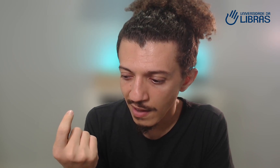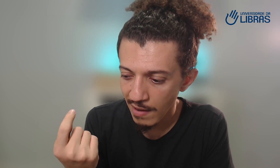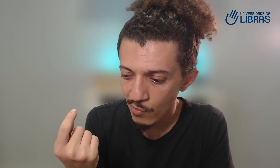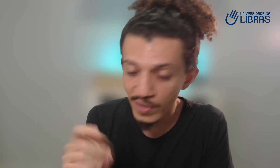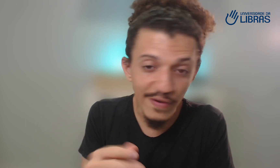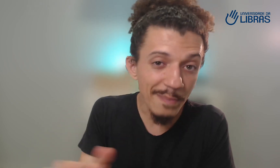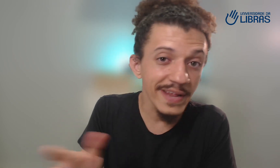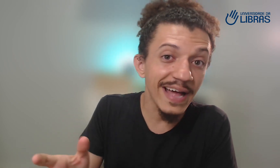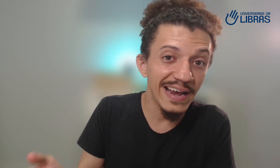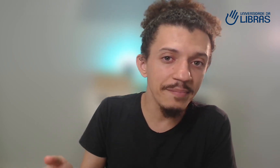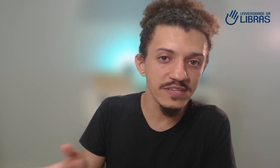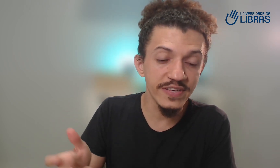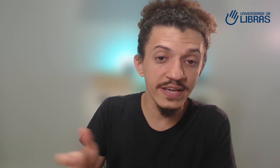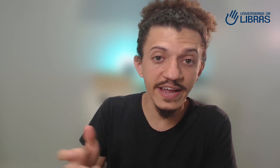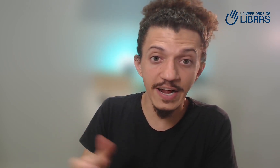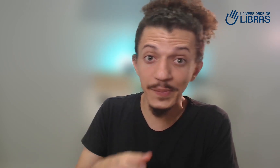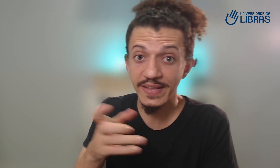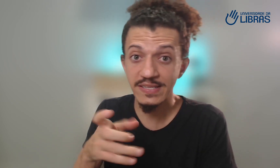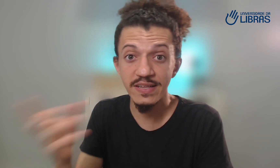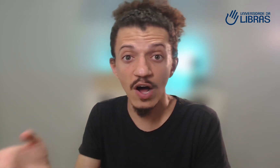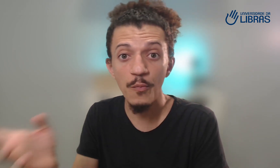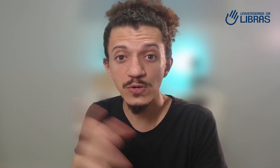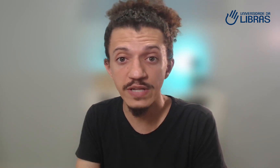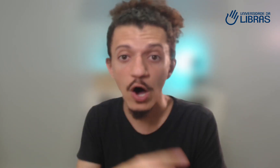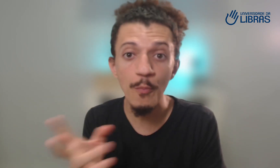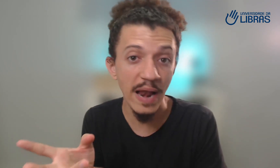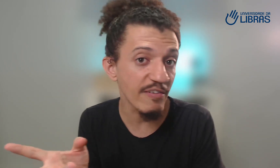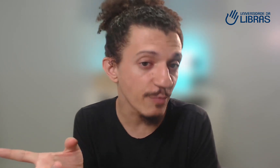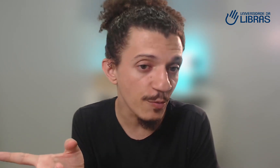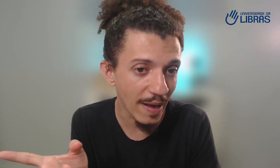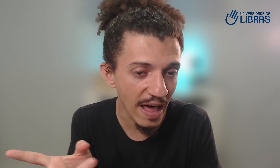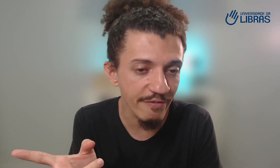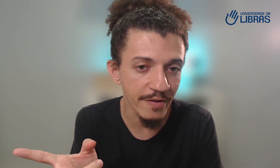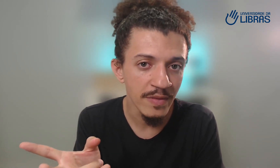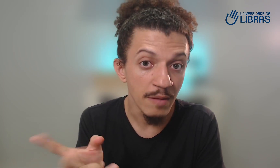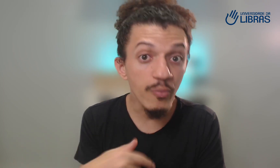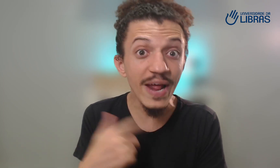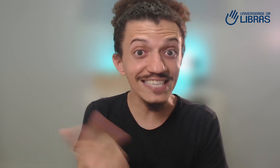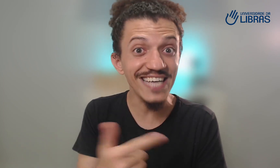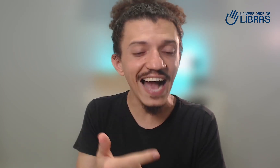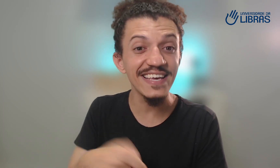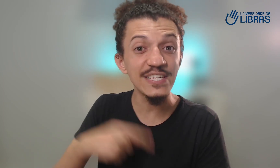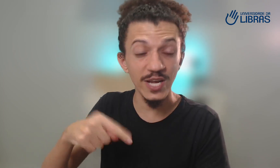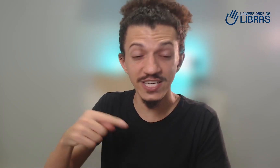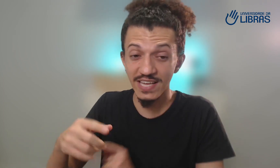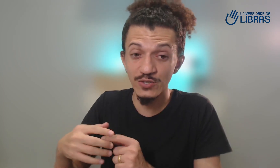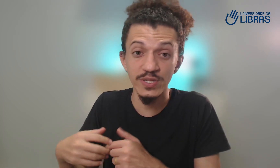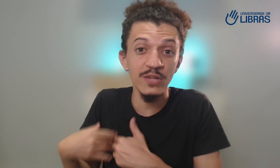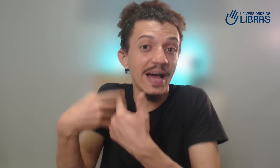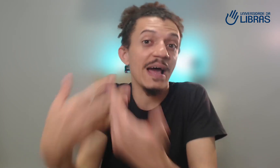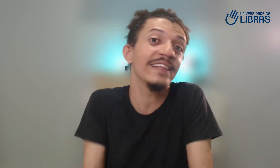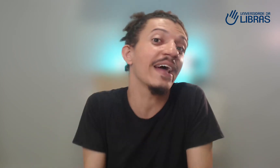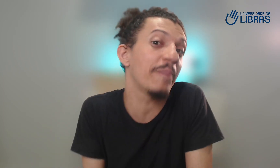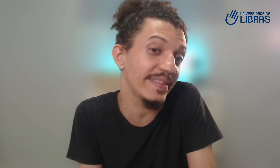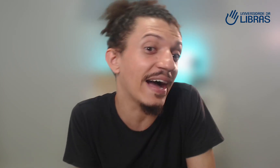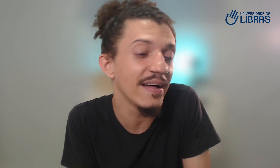quando vai aprender a Libras, fica querendo aprender sinal por sinal, palavra por palavra, por achar que isso aí já está ajudando ela a interpretar.